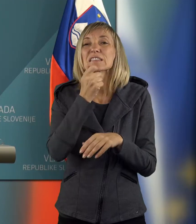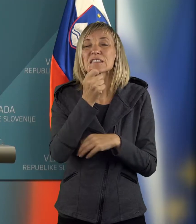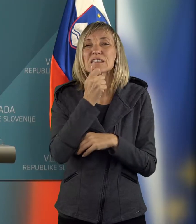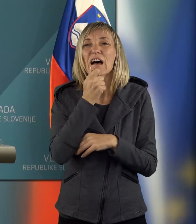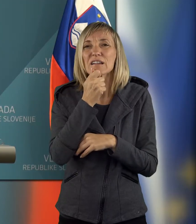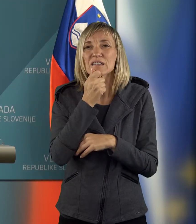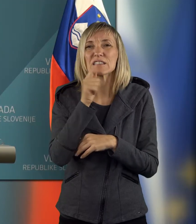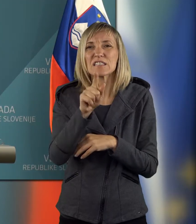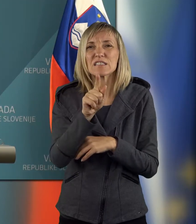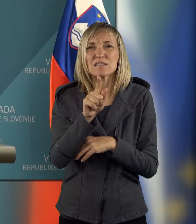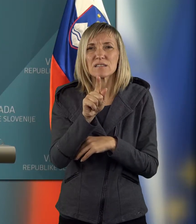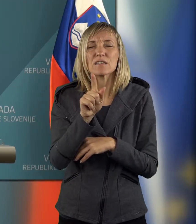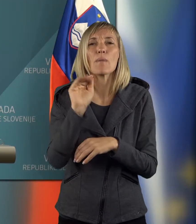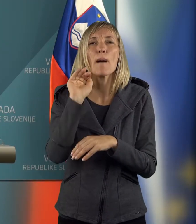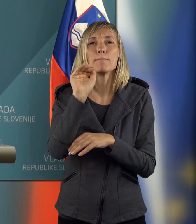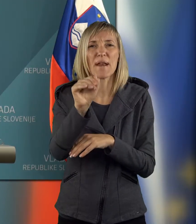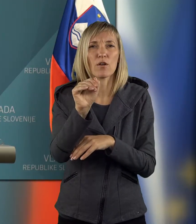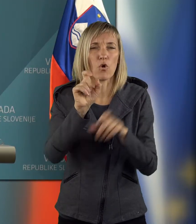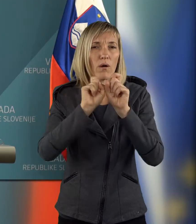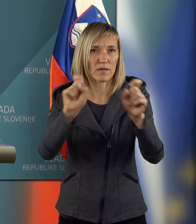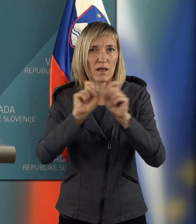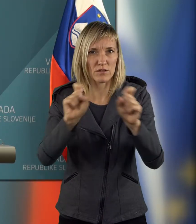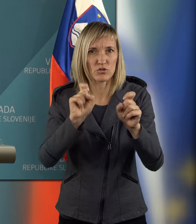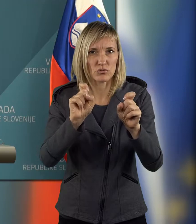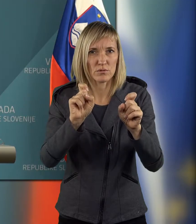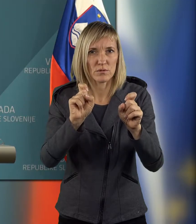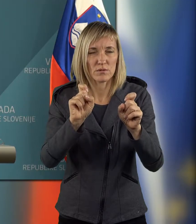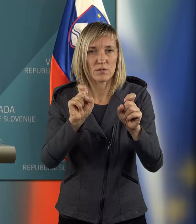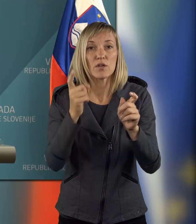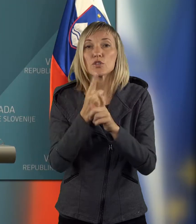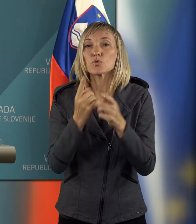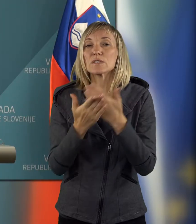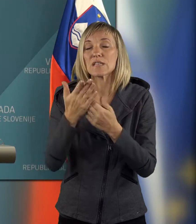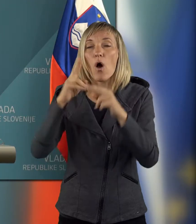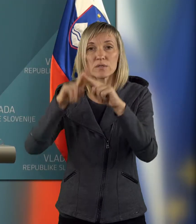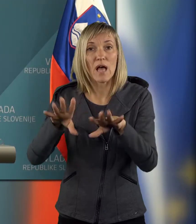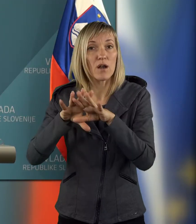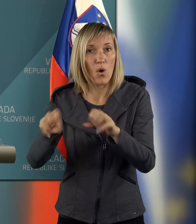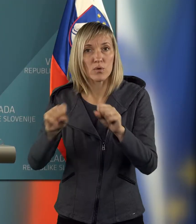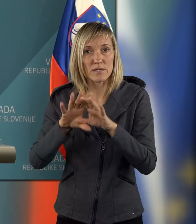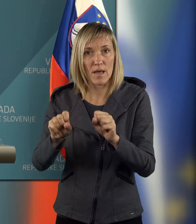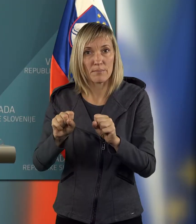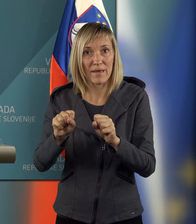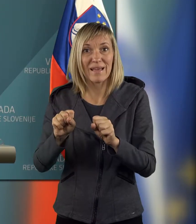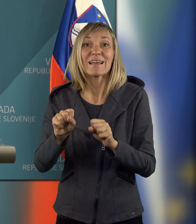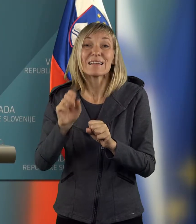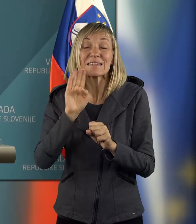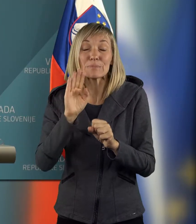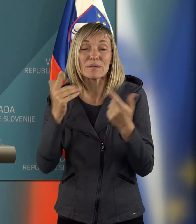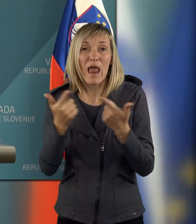oziroma prekomerno zapadlih obveznosti in tudi za druge ukrepe, s katerimi bi